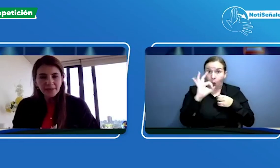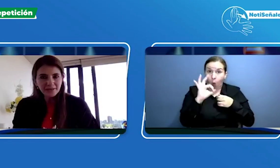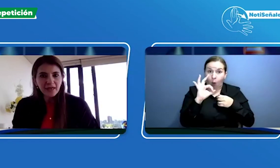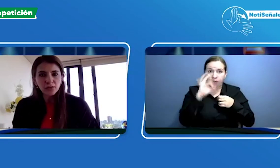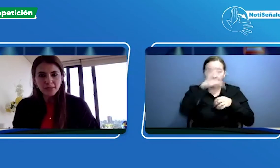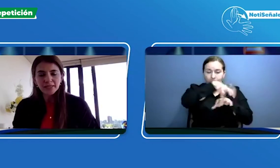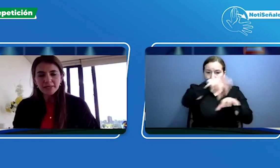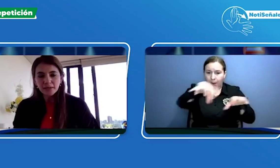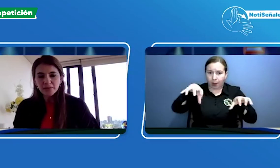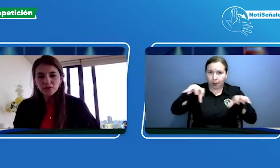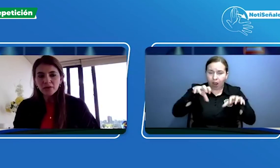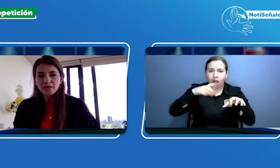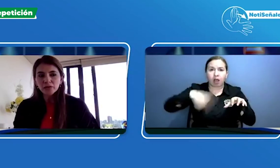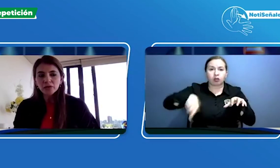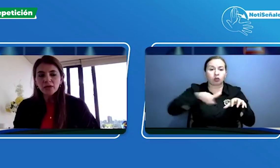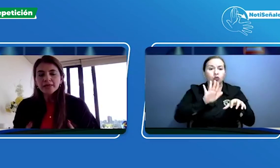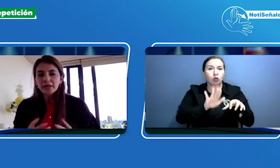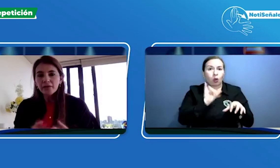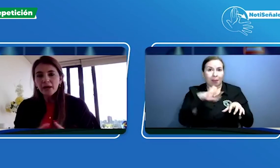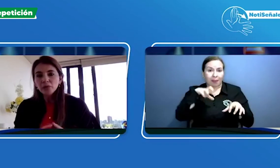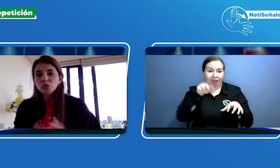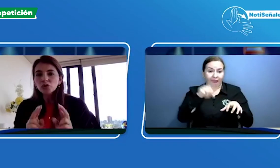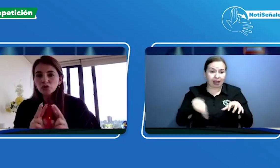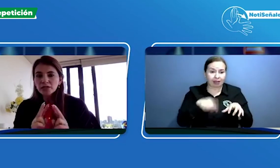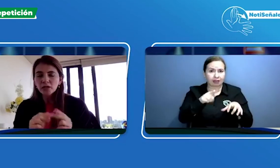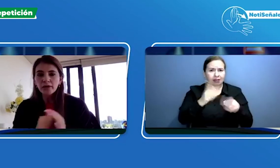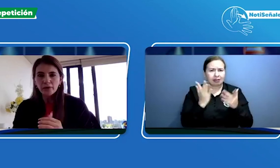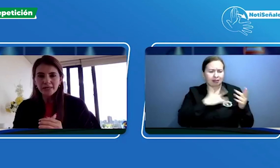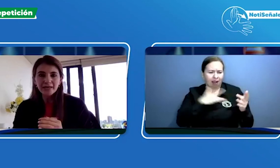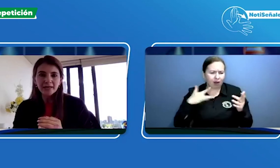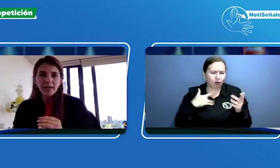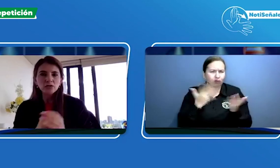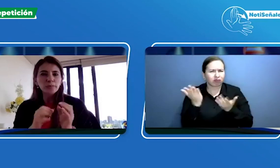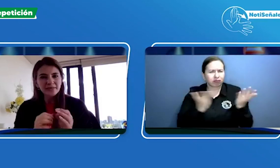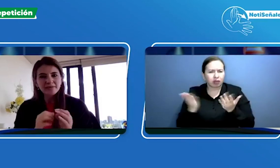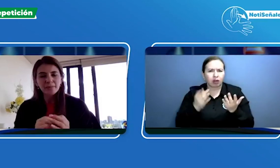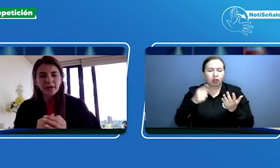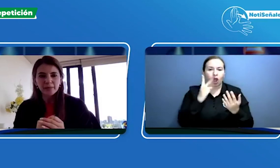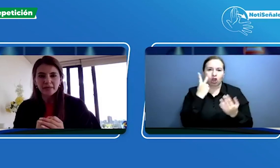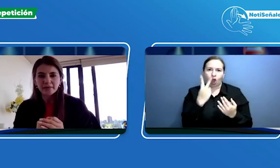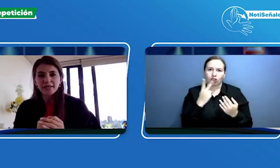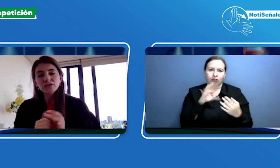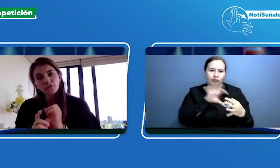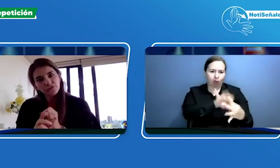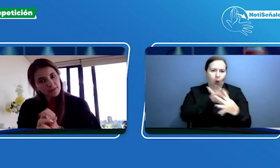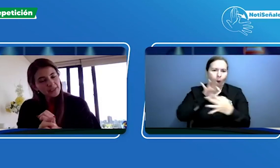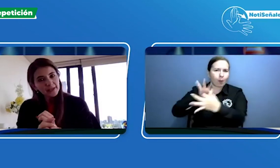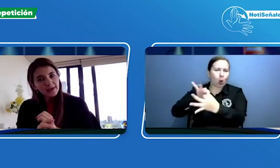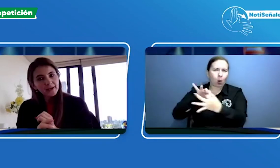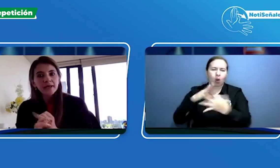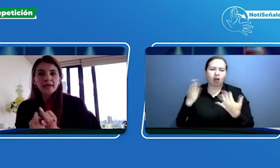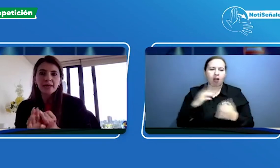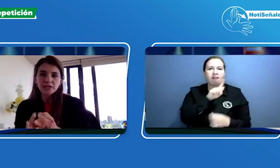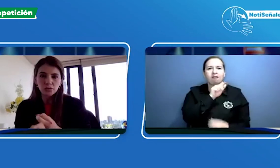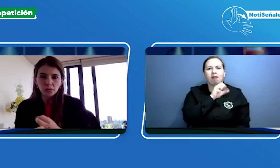prestadores del servicio de salud, trabajamos con dos aseguradores aliados principalmente y son FAMISANA y SURA.